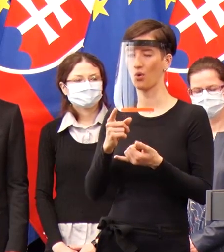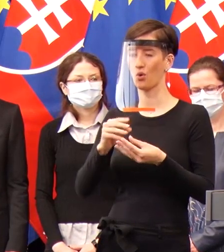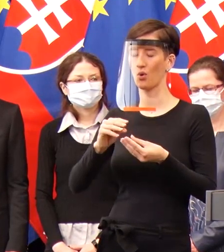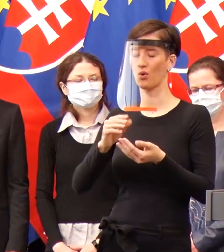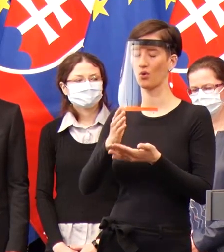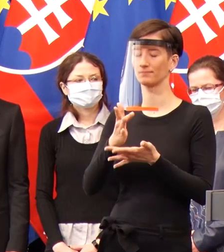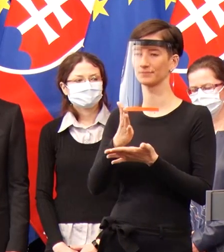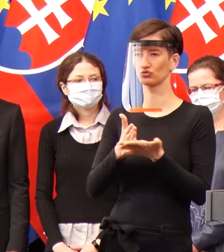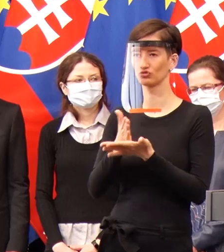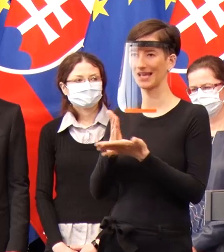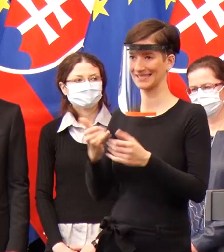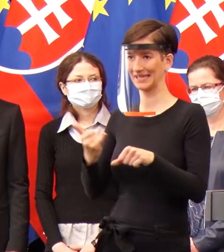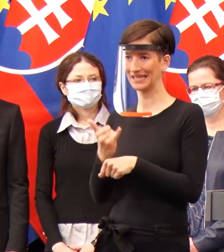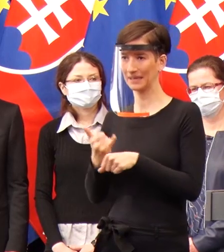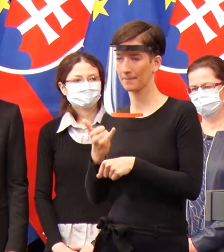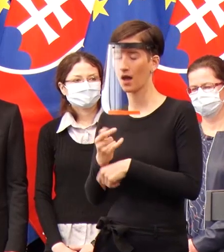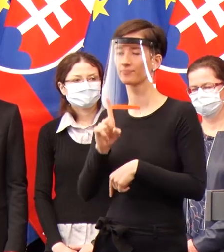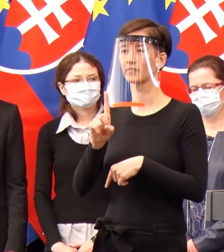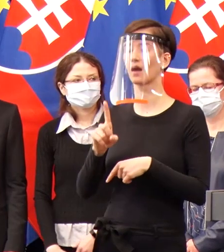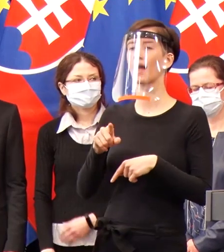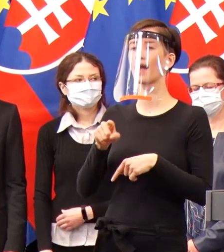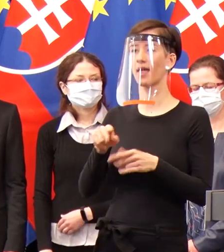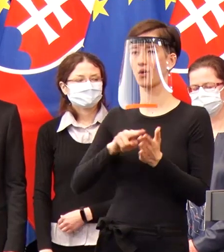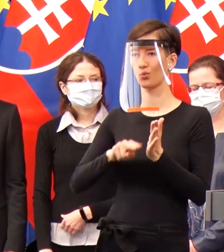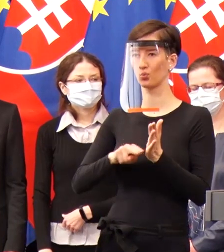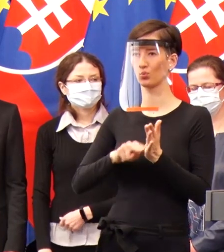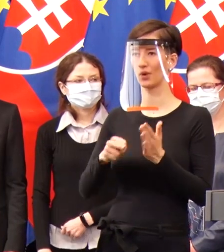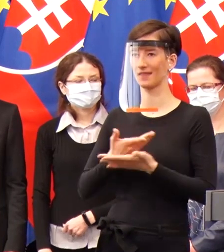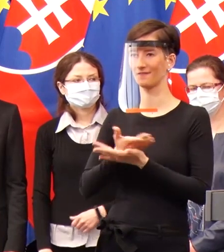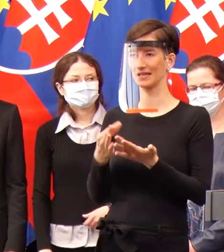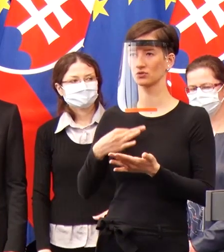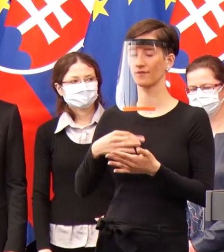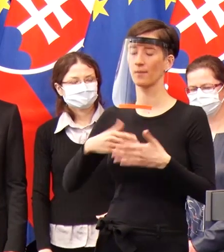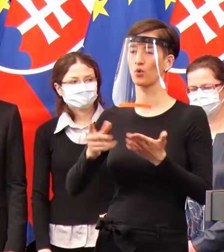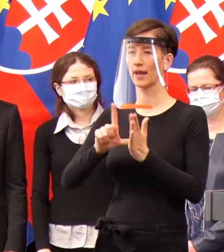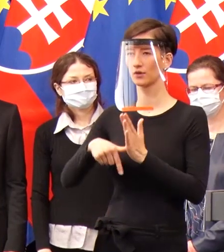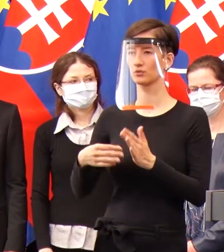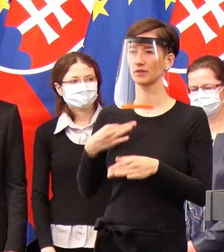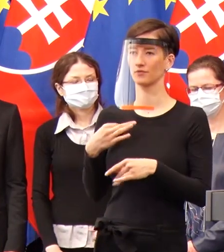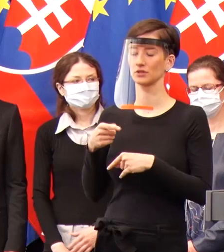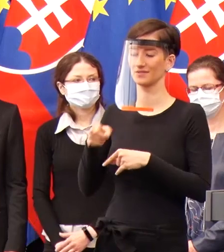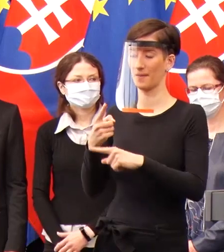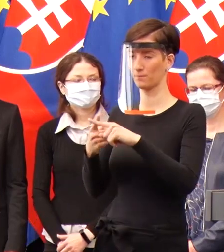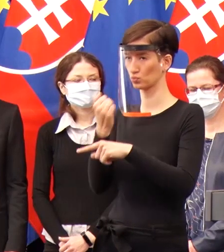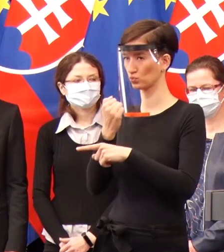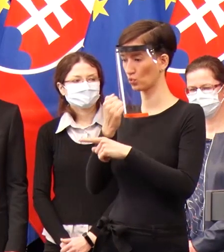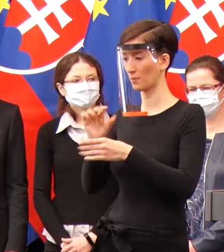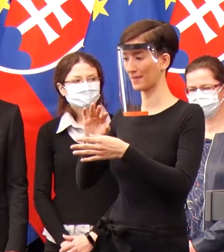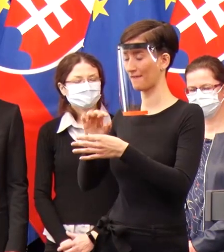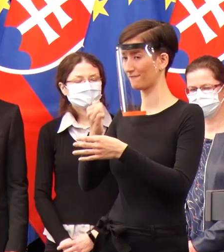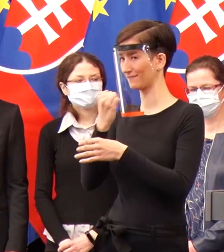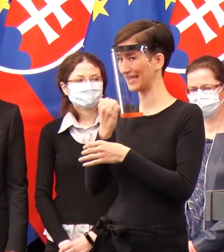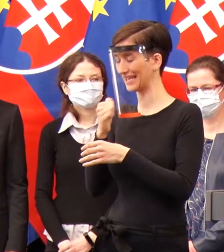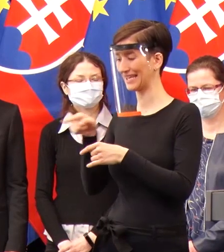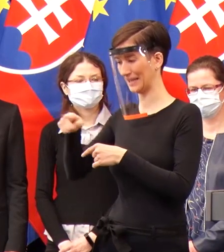s úradom regionálneho zdravotníctva, ale aj so súkromnými firmami sa snažíme zabezpečiť dostatočné množstvo